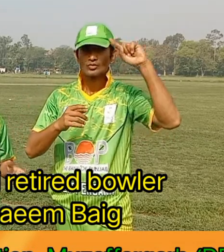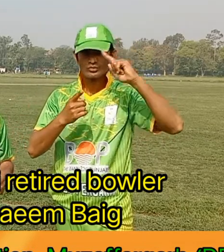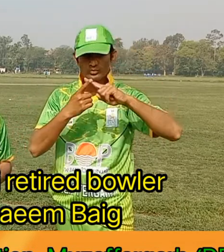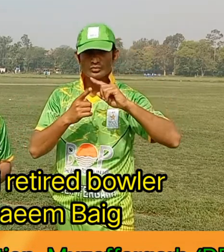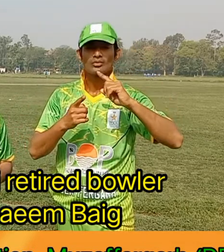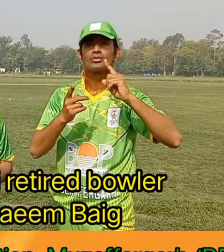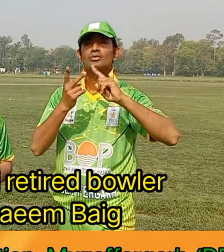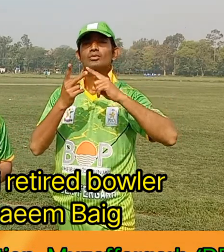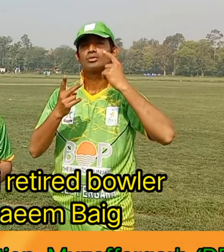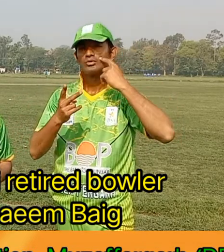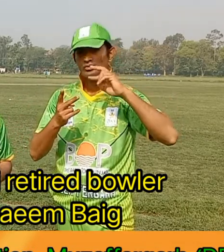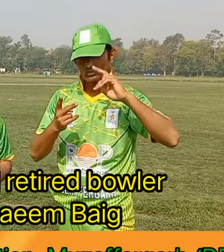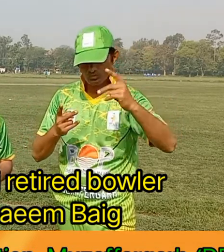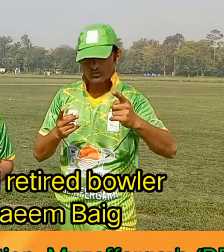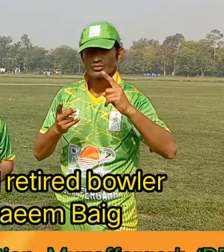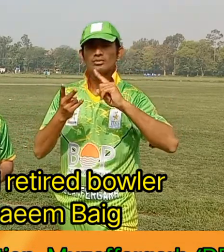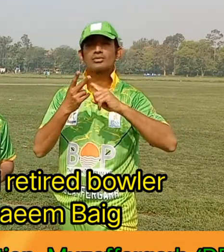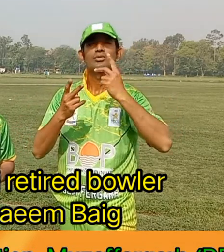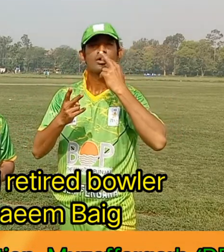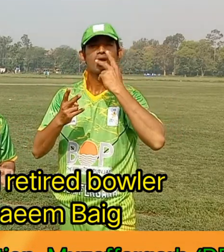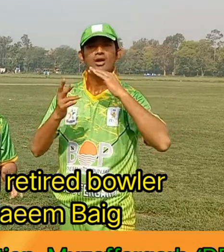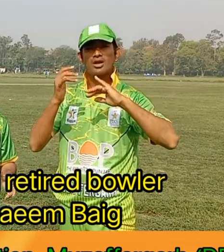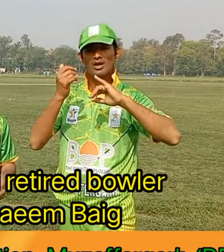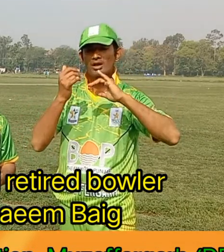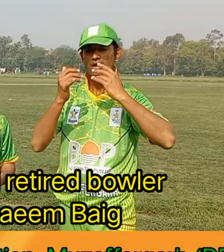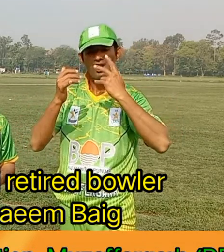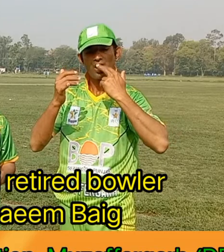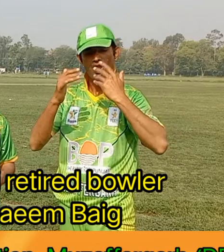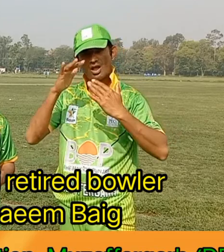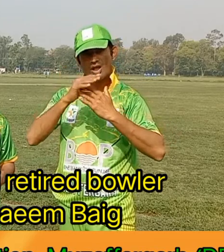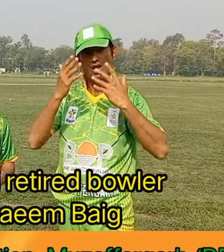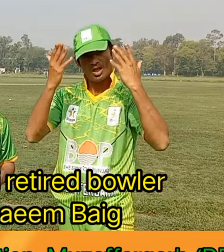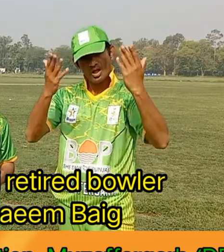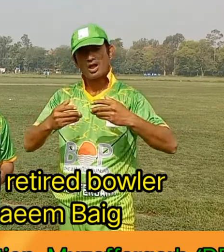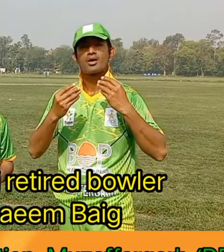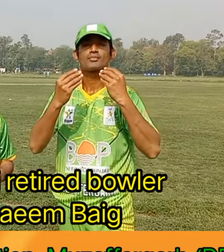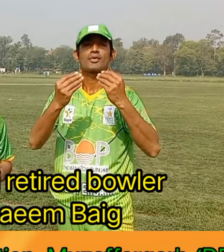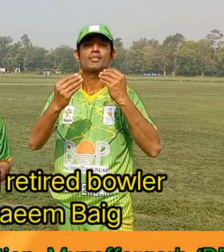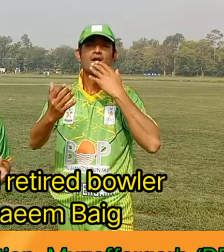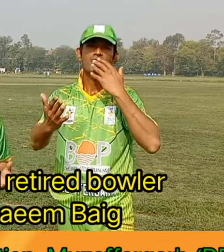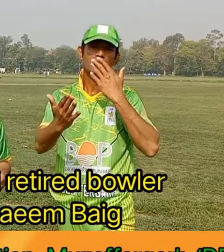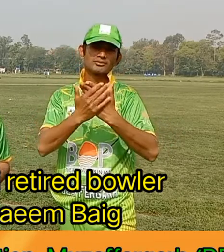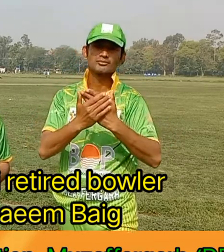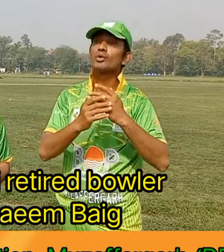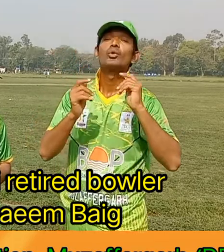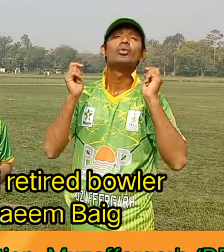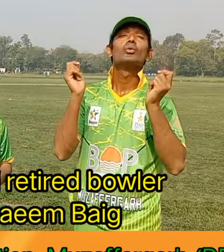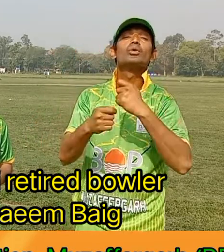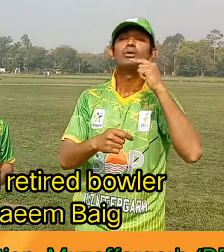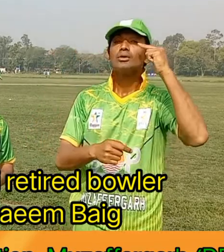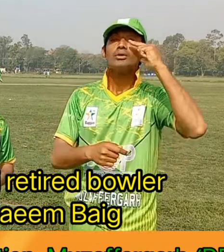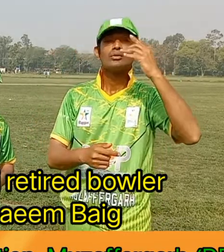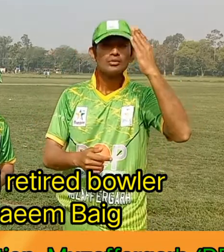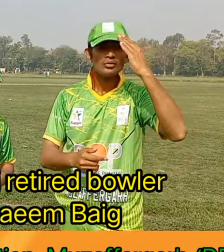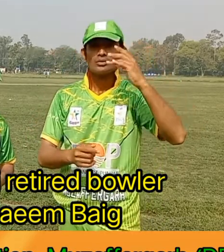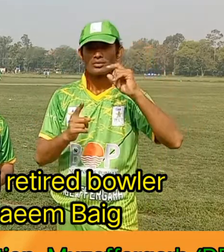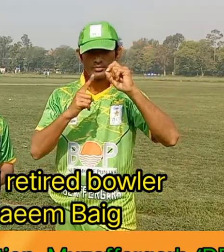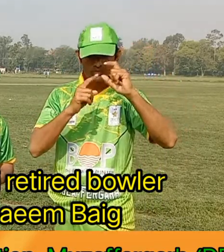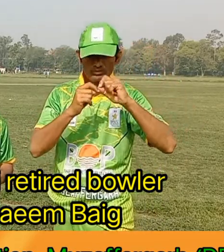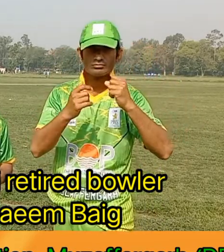کے لیے ایک جوب کے فیسلٹی کا ارینجمنٹ کیا اور آج یہ وہاں مظفرگڑ ڈی ایچ کیو میں جوب